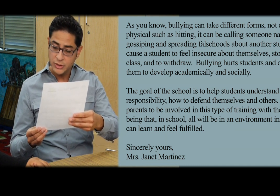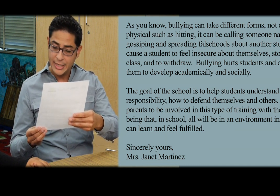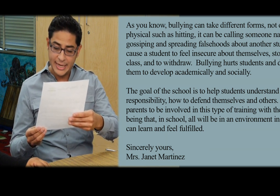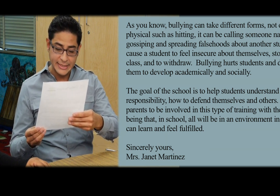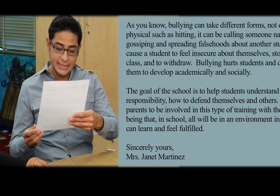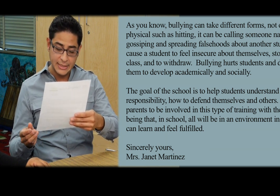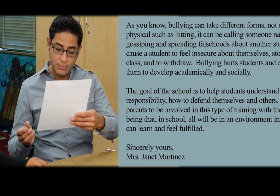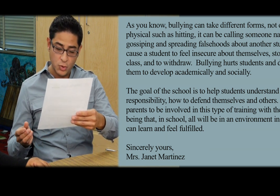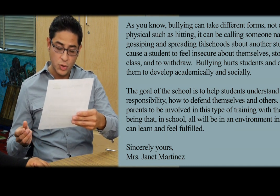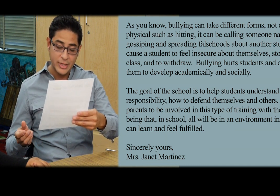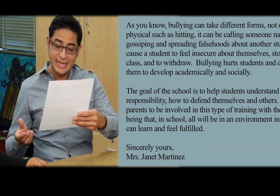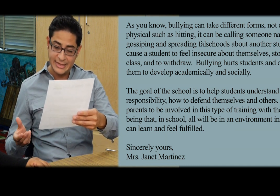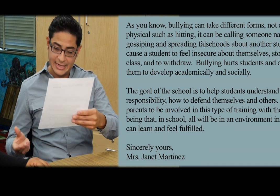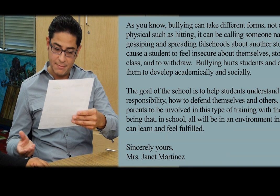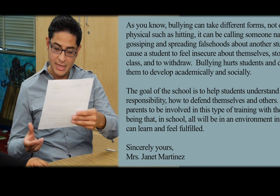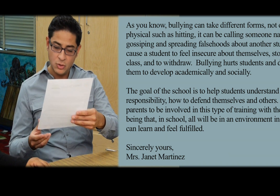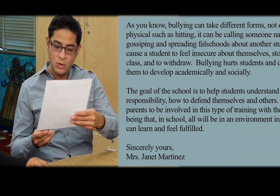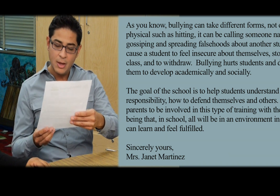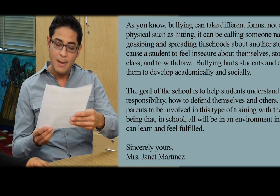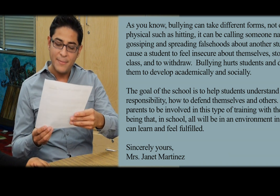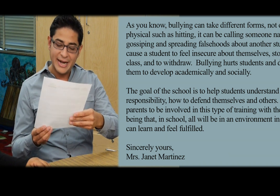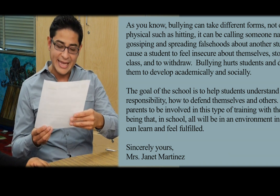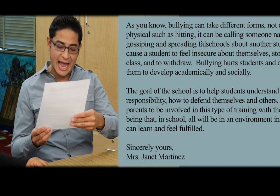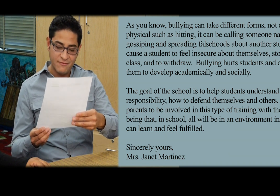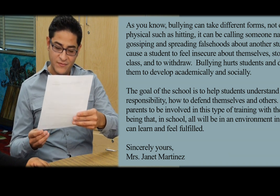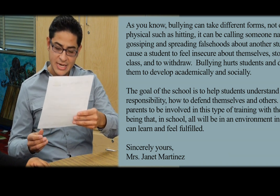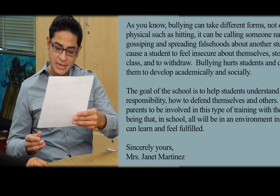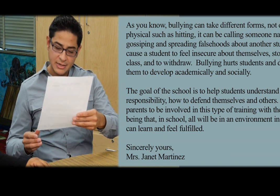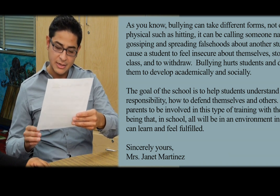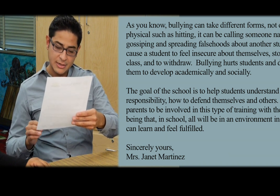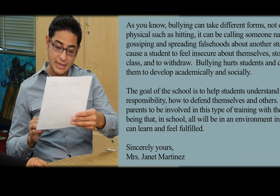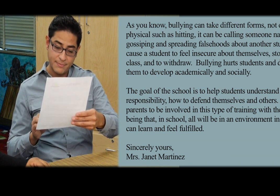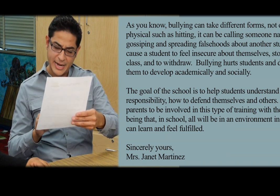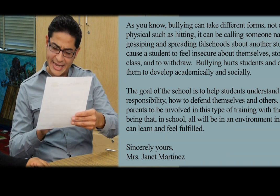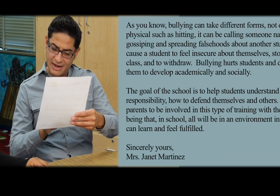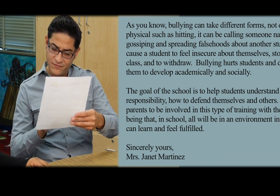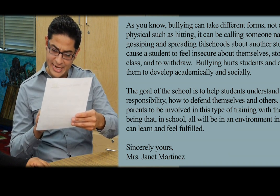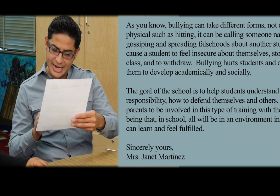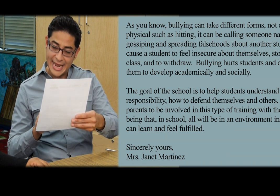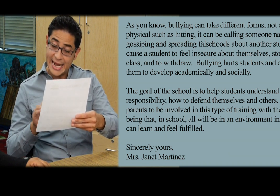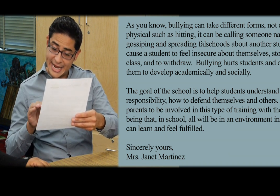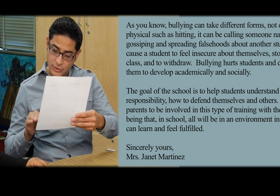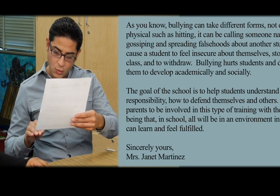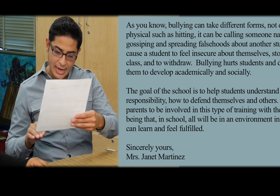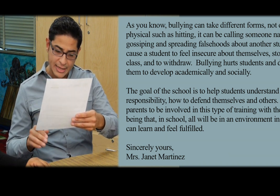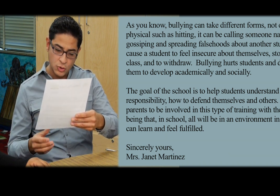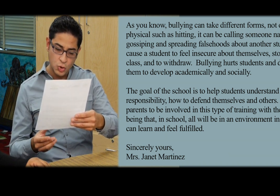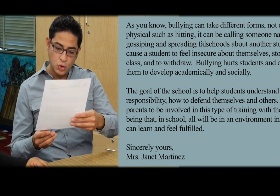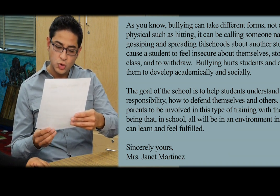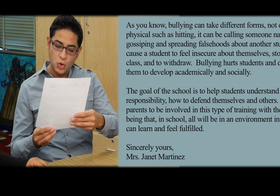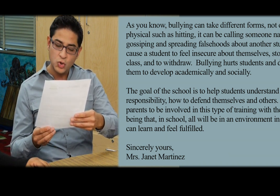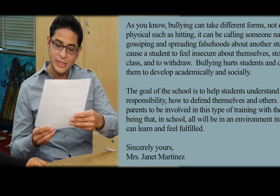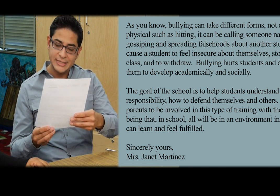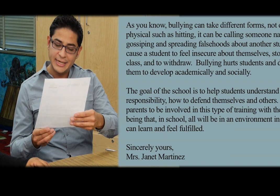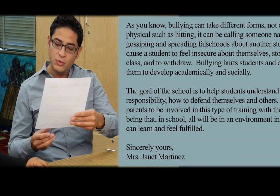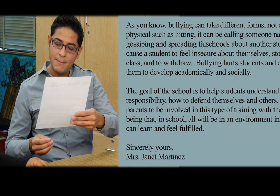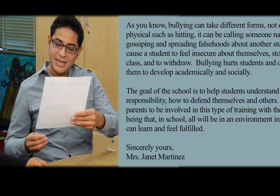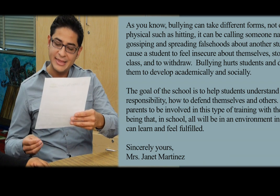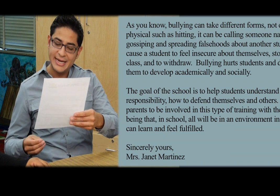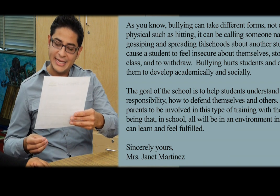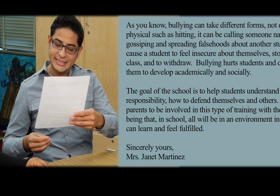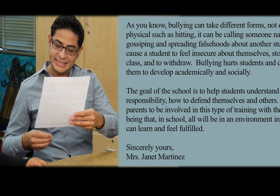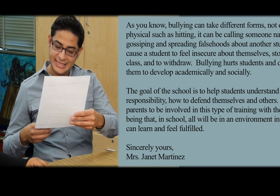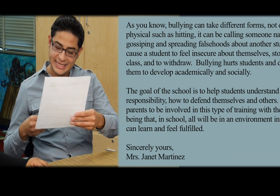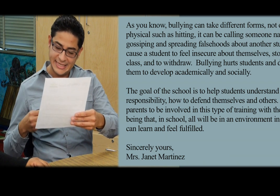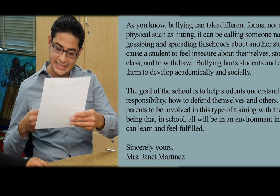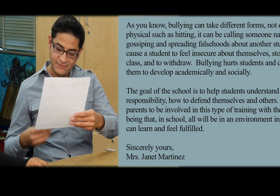envueltos en este tipo de entrenamiento para que al fin para que al final en la escuela todos estén en un